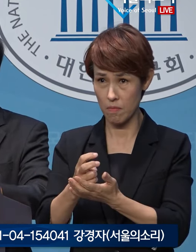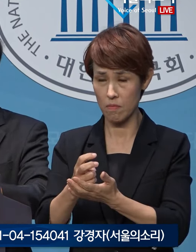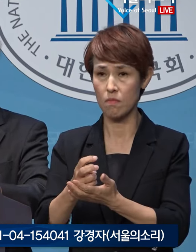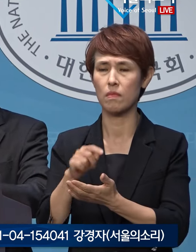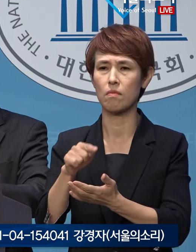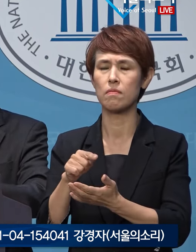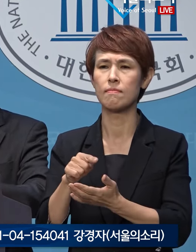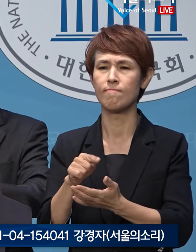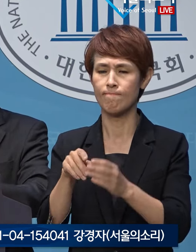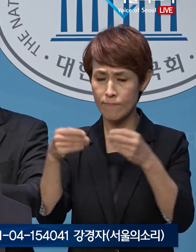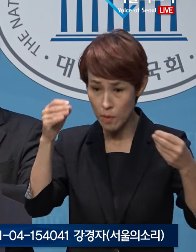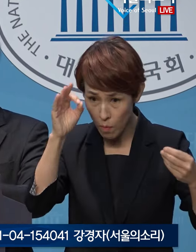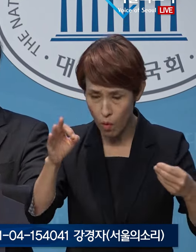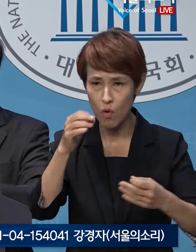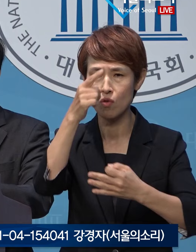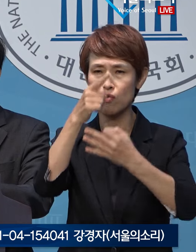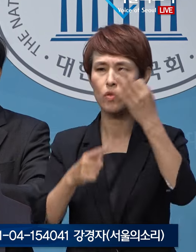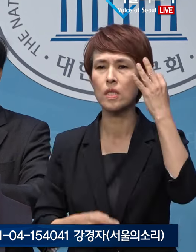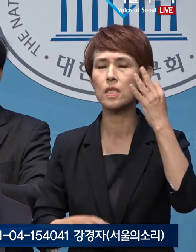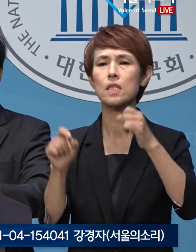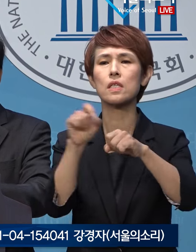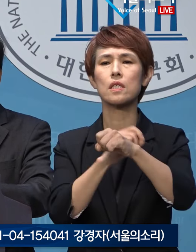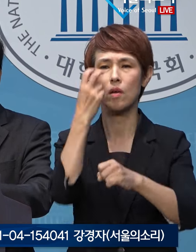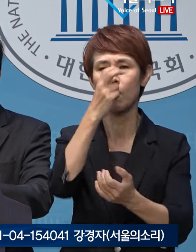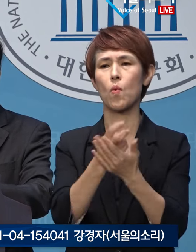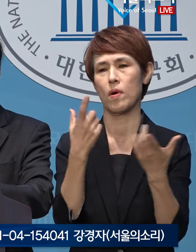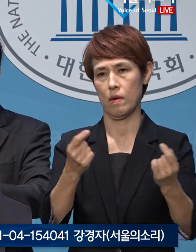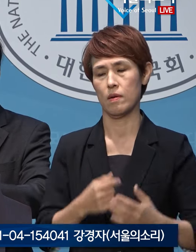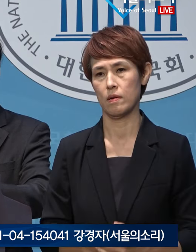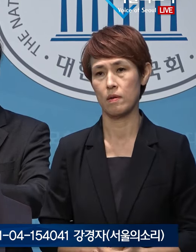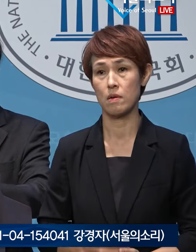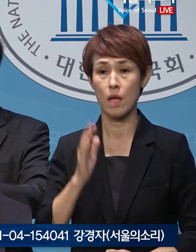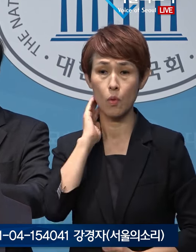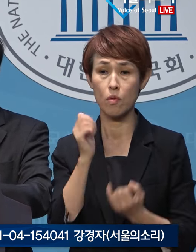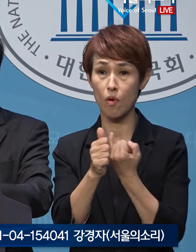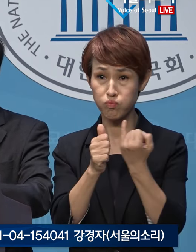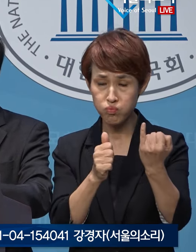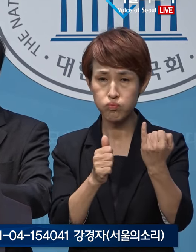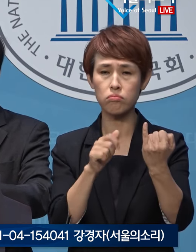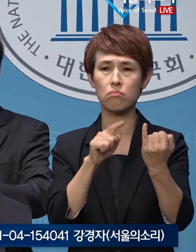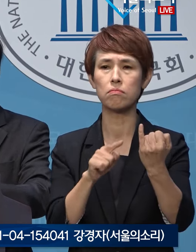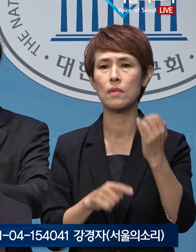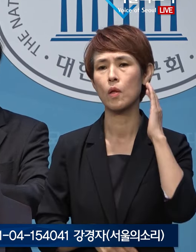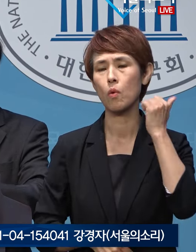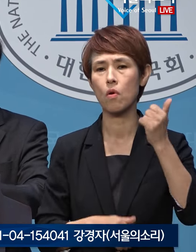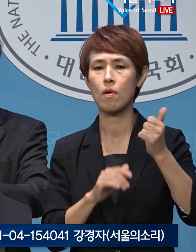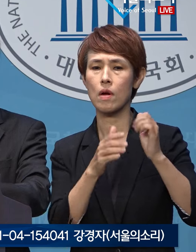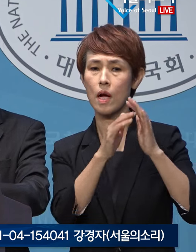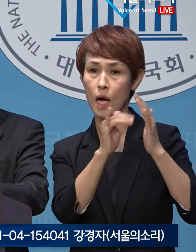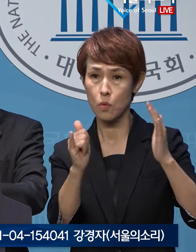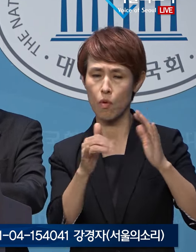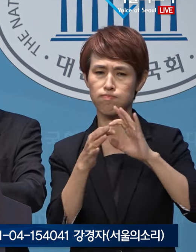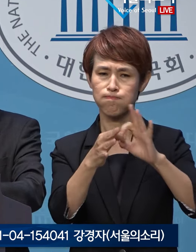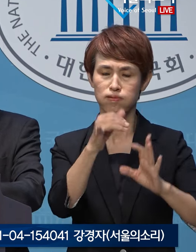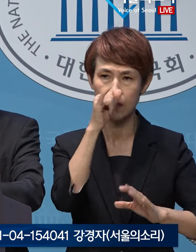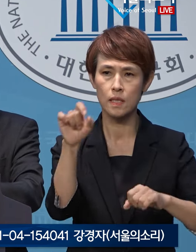특검입니다. 김건희 특검은 대통령 본인의 가족이 연루된 특검입니다.